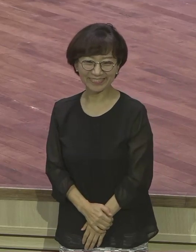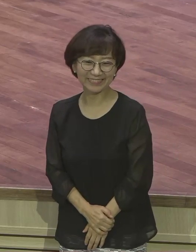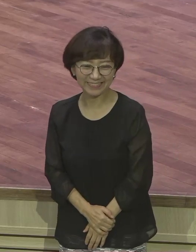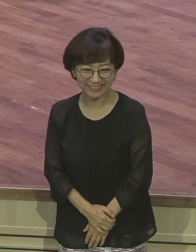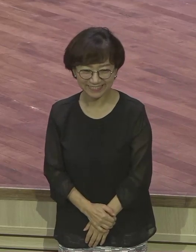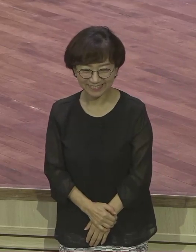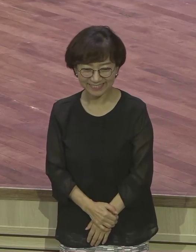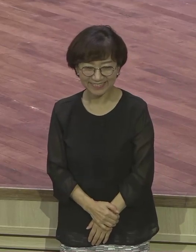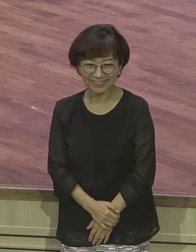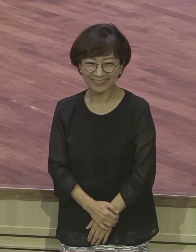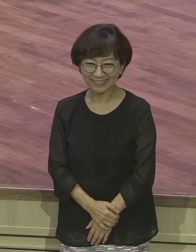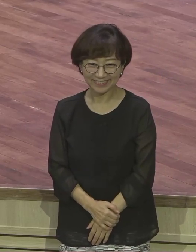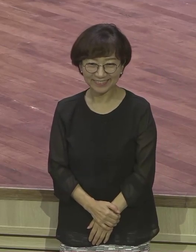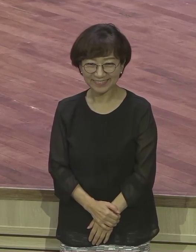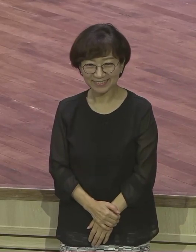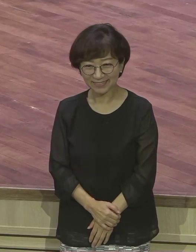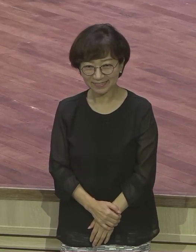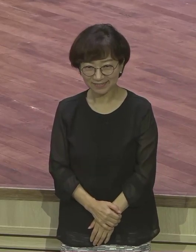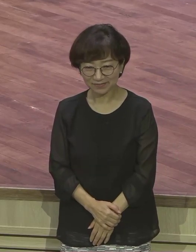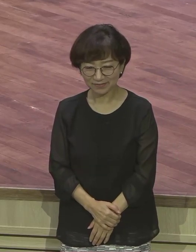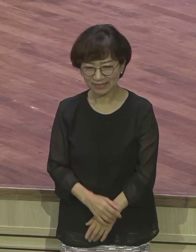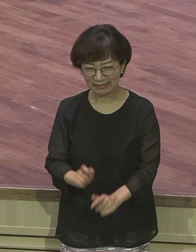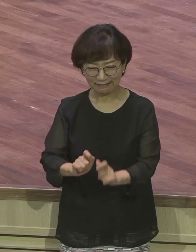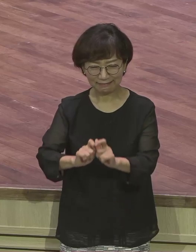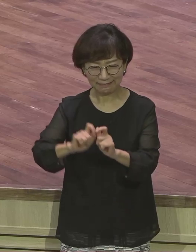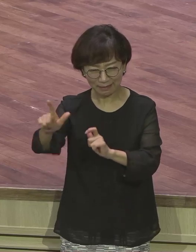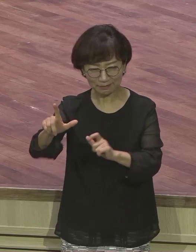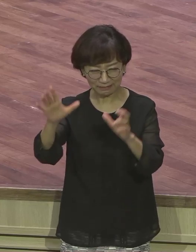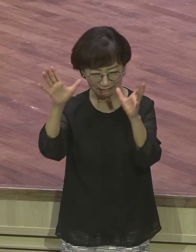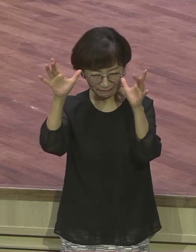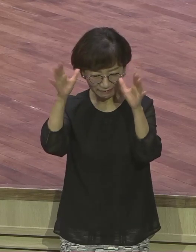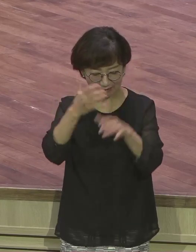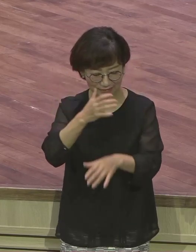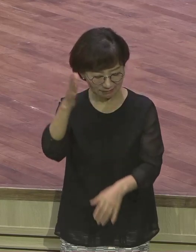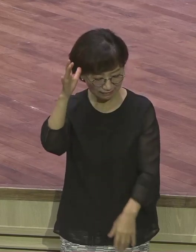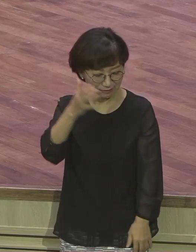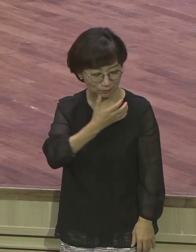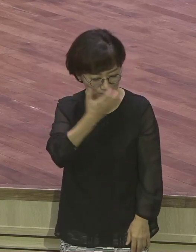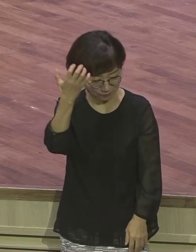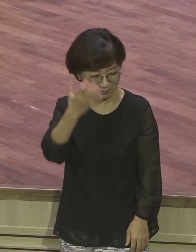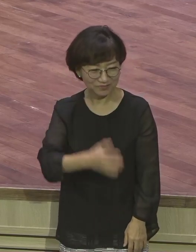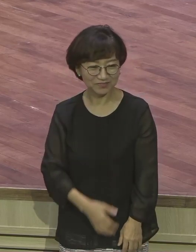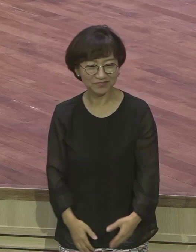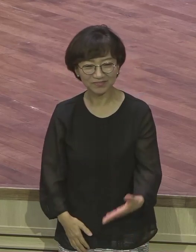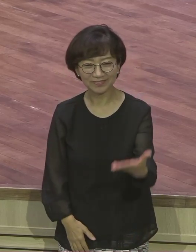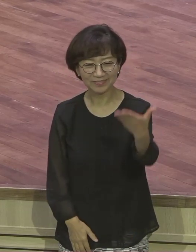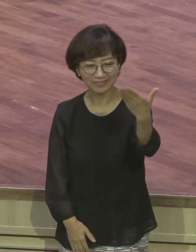거의 다 개꿈이에요. 99.9%가 개꿈이에요.